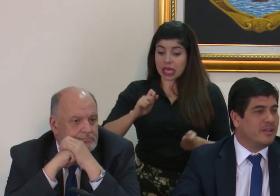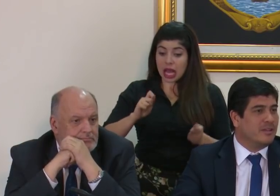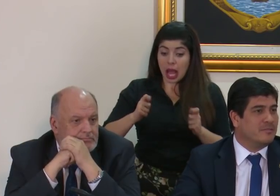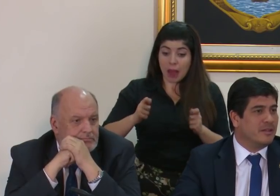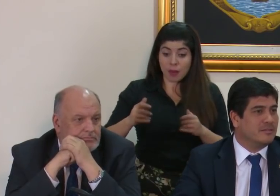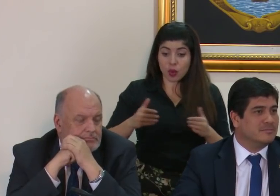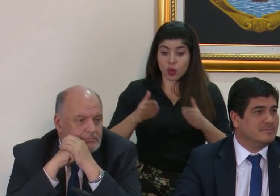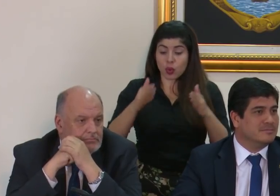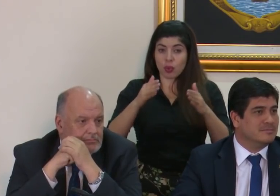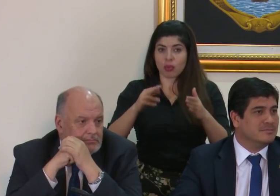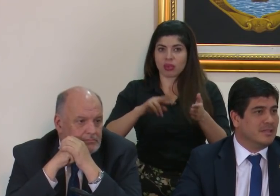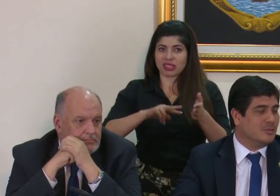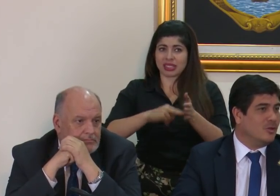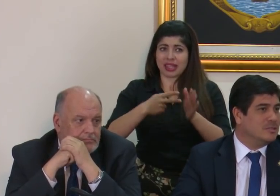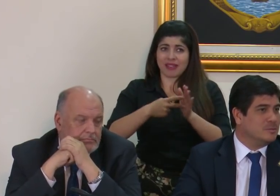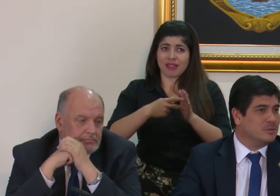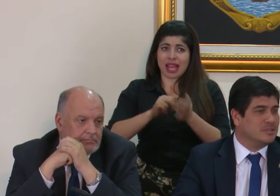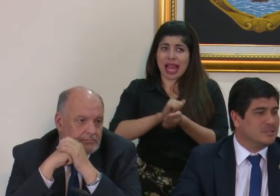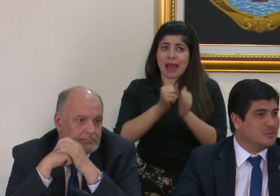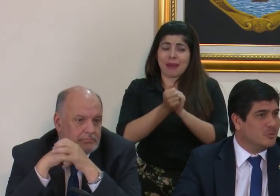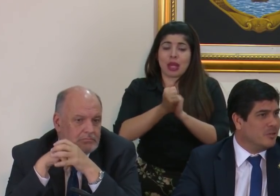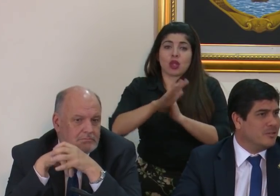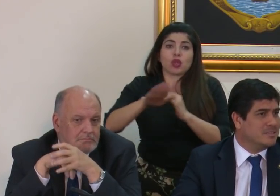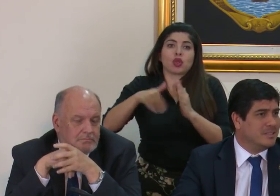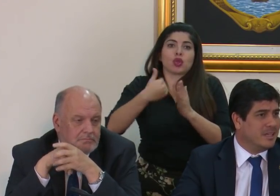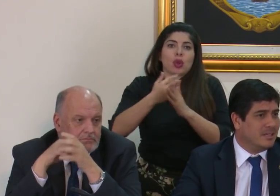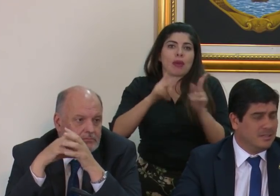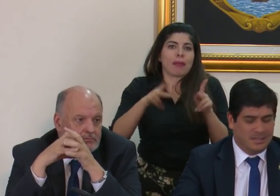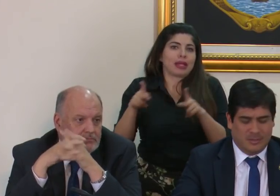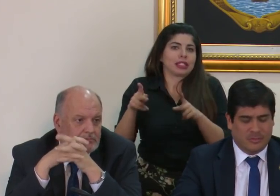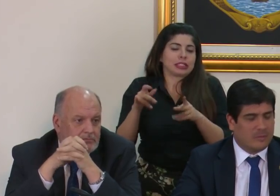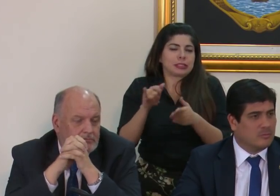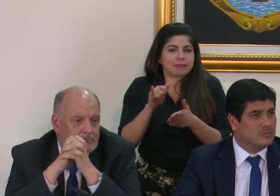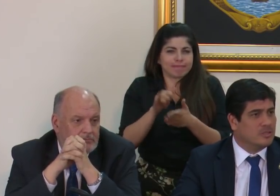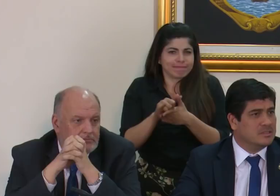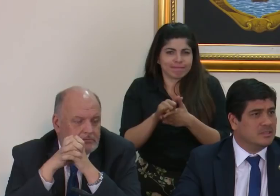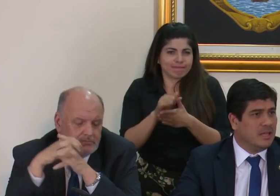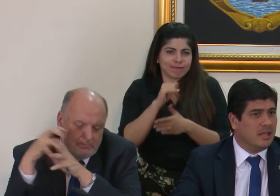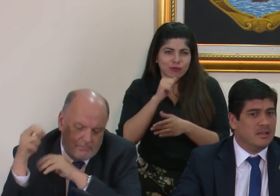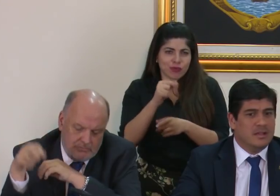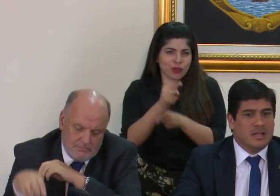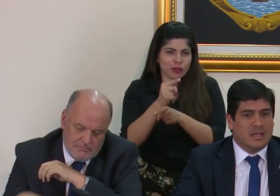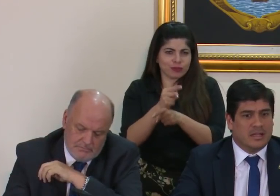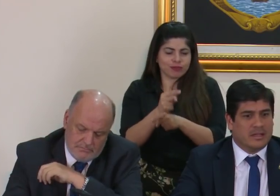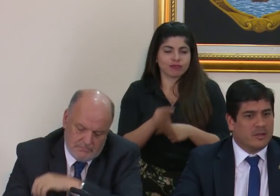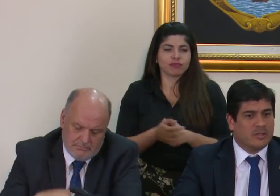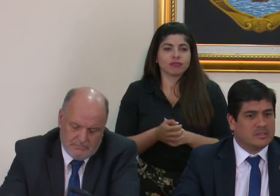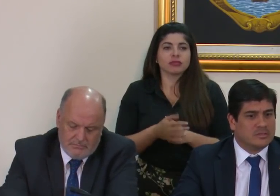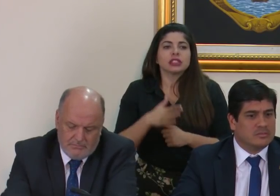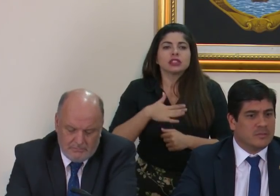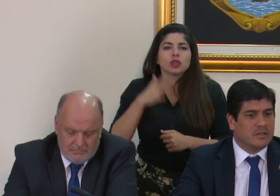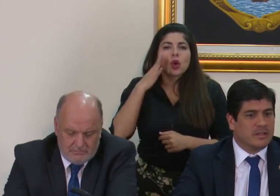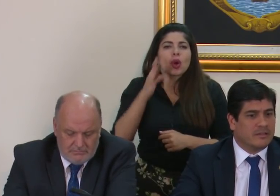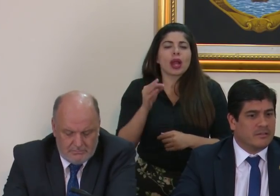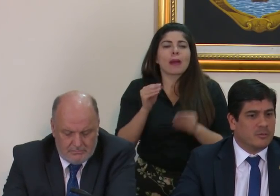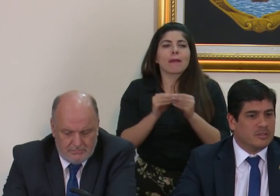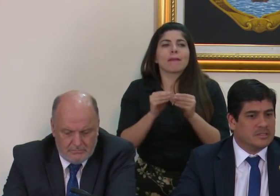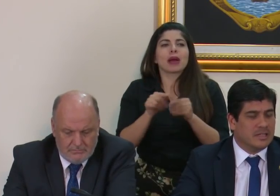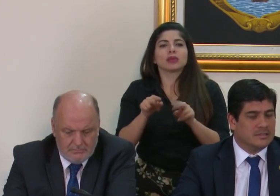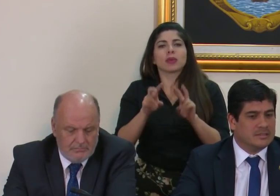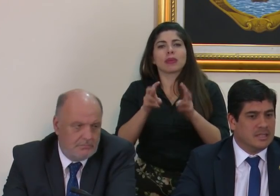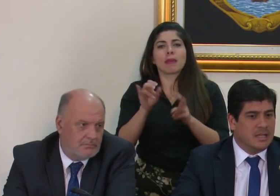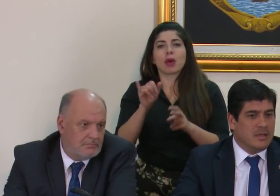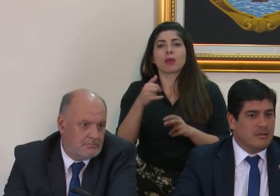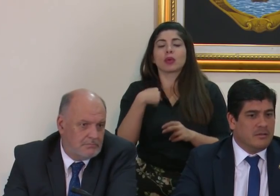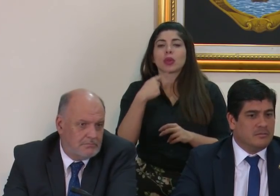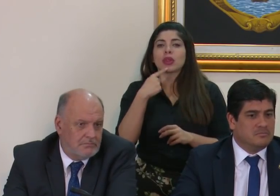rumbo habría que cambiar a todas las personas y eso no creo que sería una conclusión acertada. Creo que es un tema que como